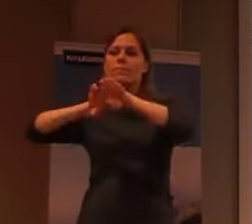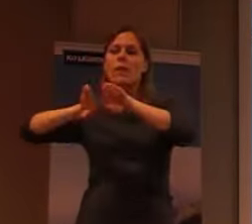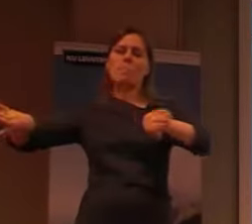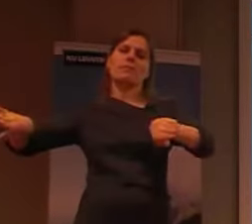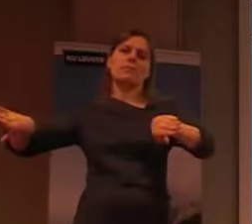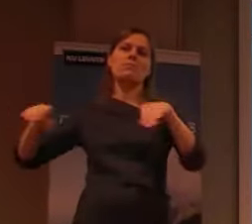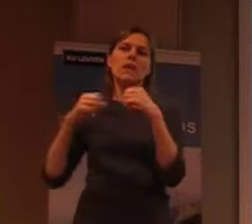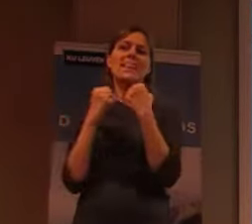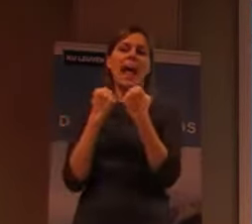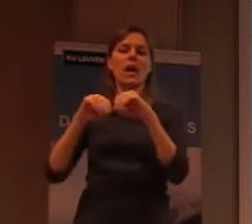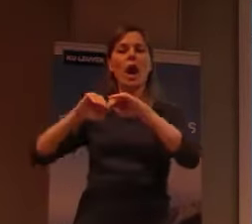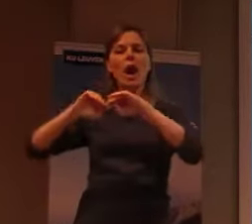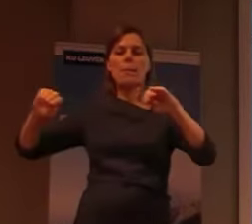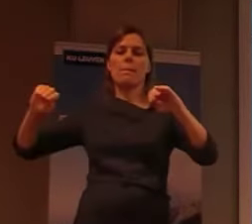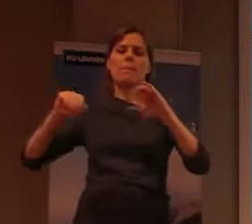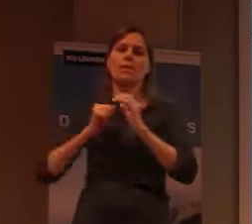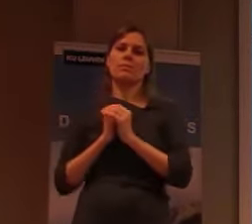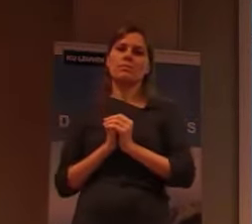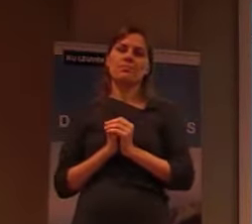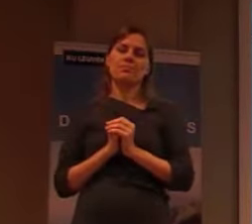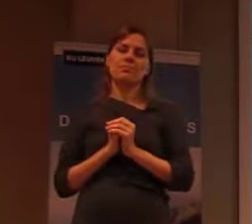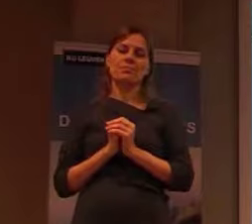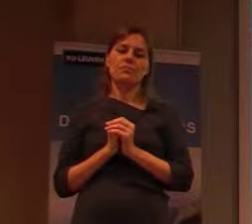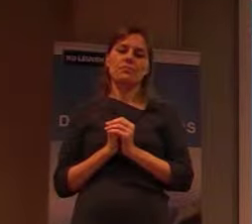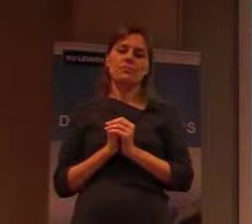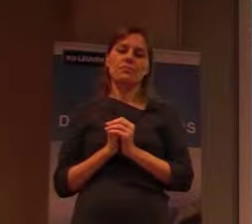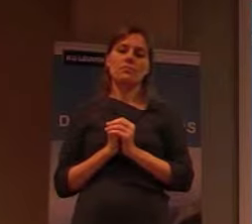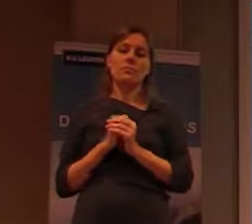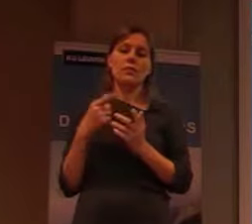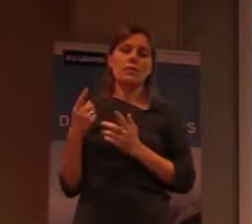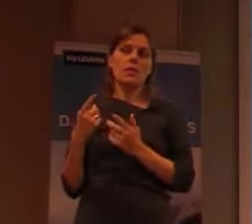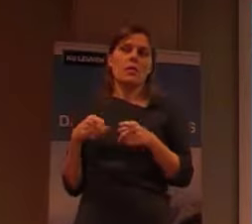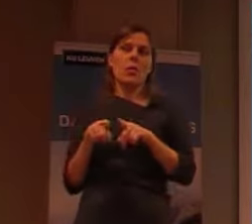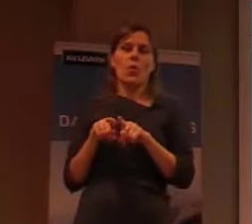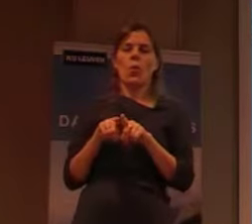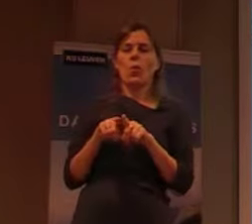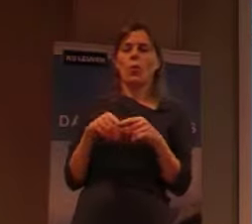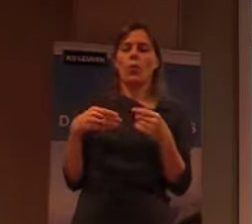gescheiden werden. En dat brengt dus een zekere